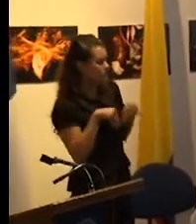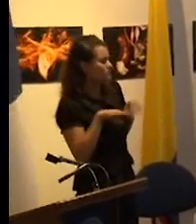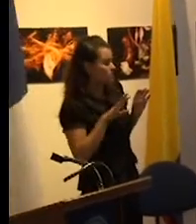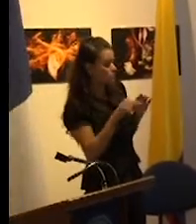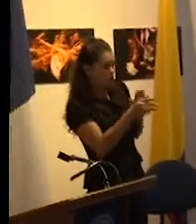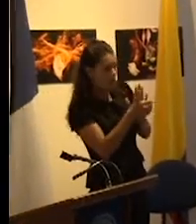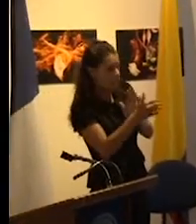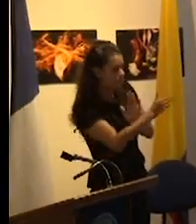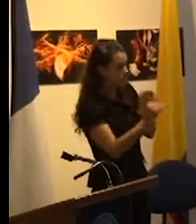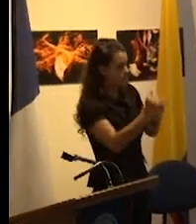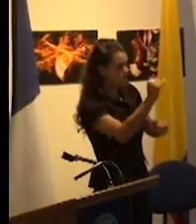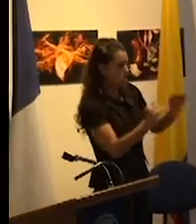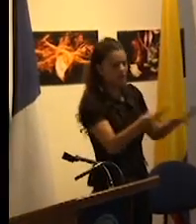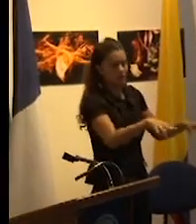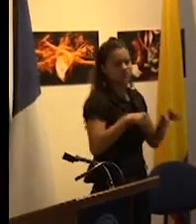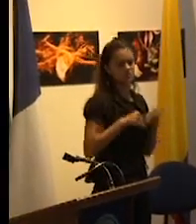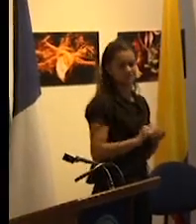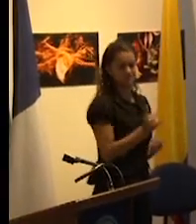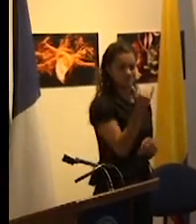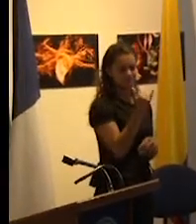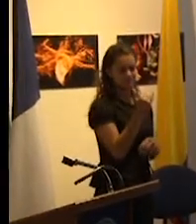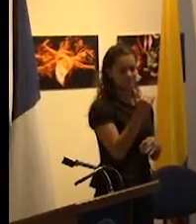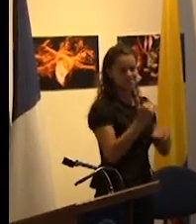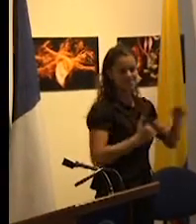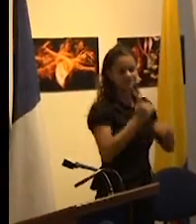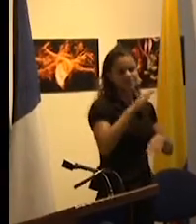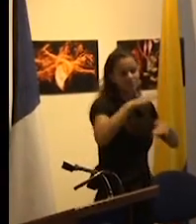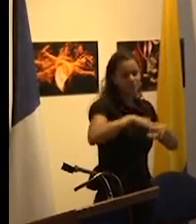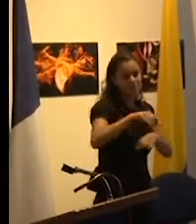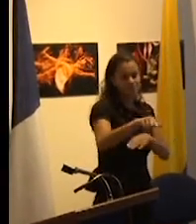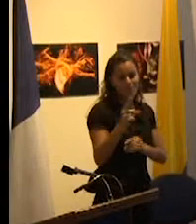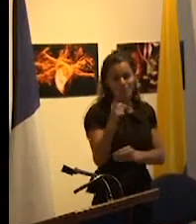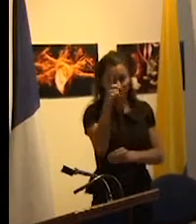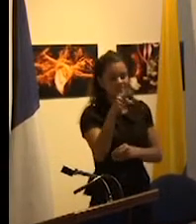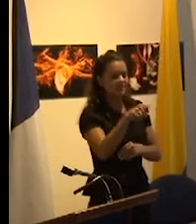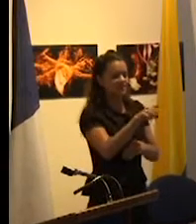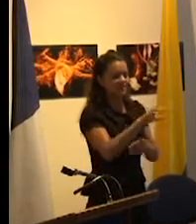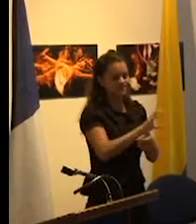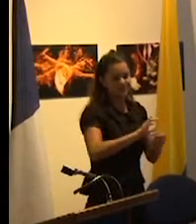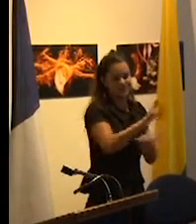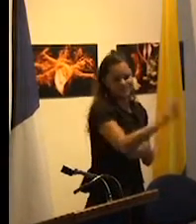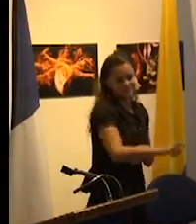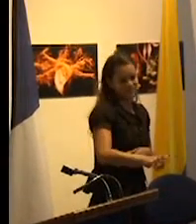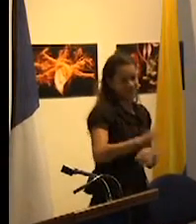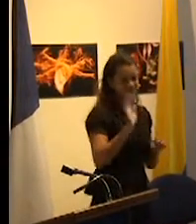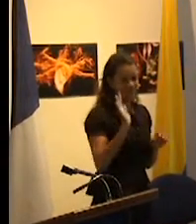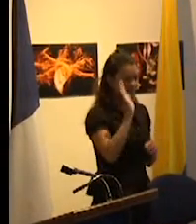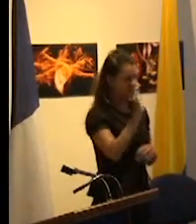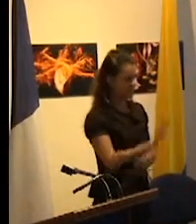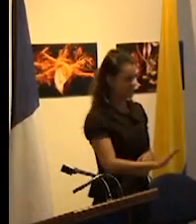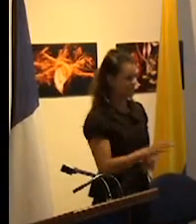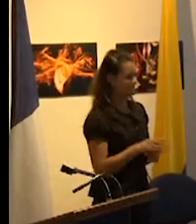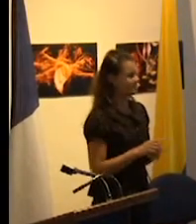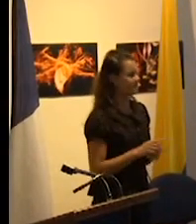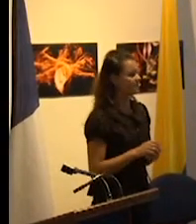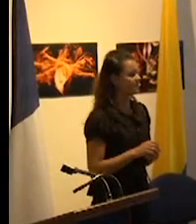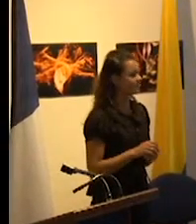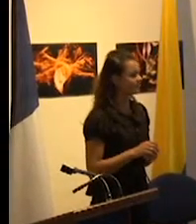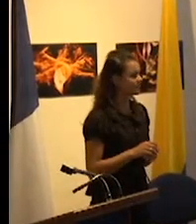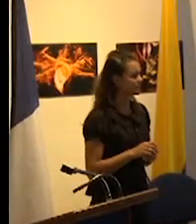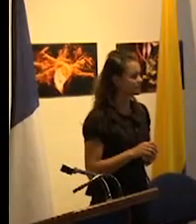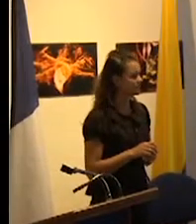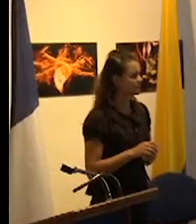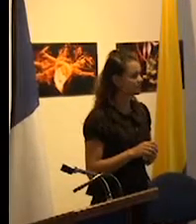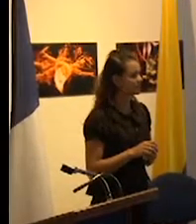produce vía la subjetivación política o la ciudadanización y la homogía